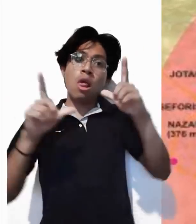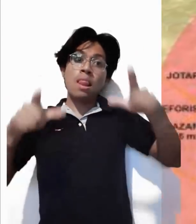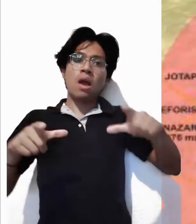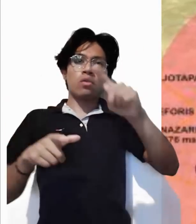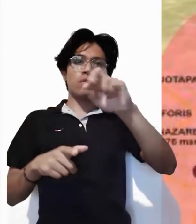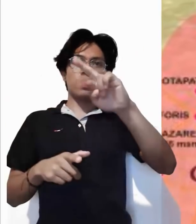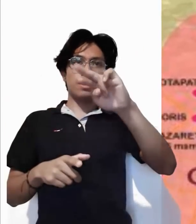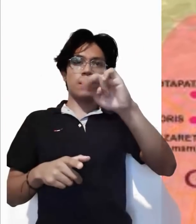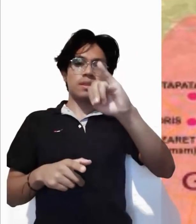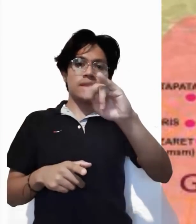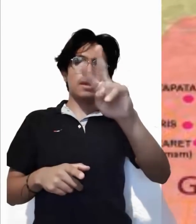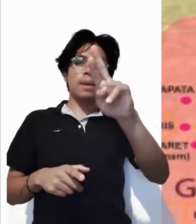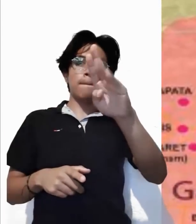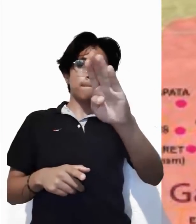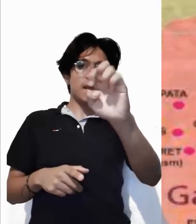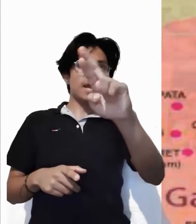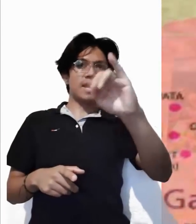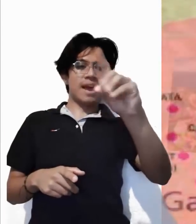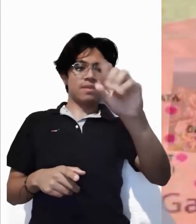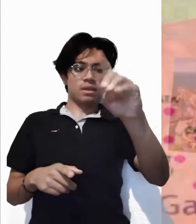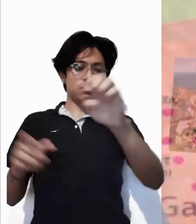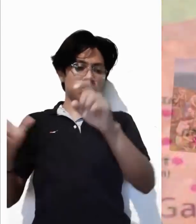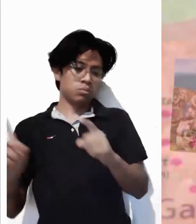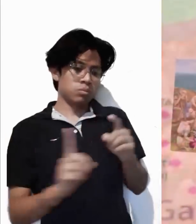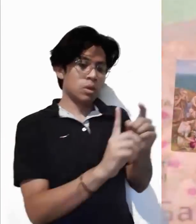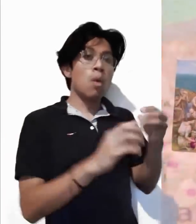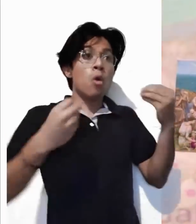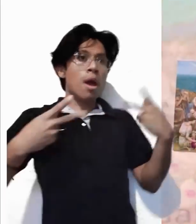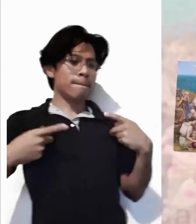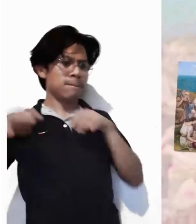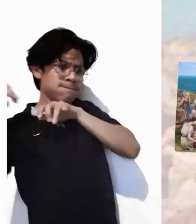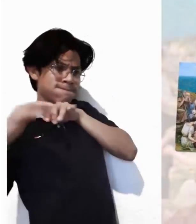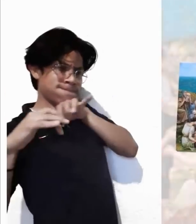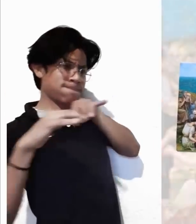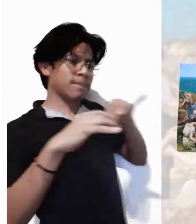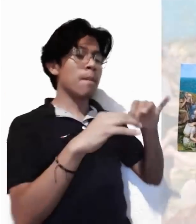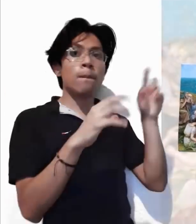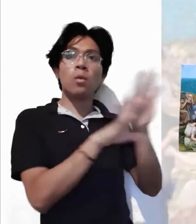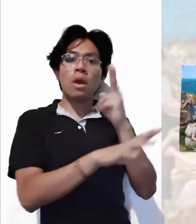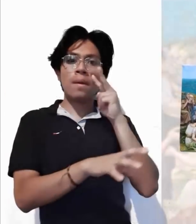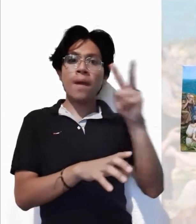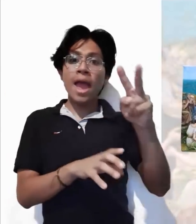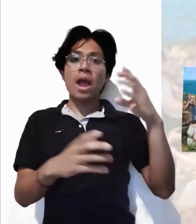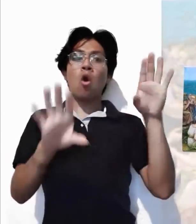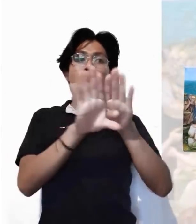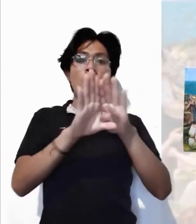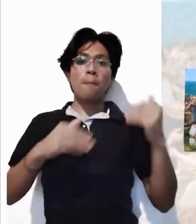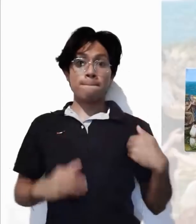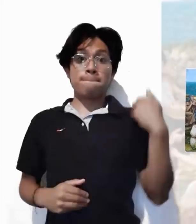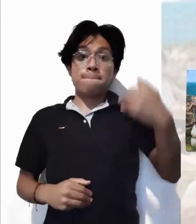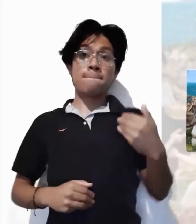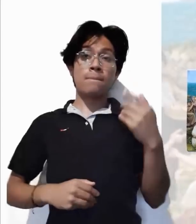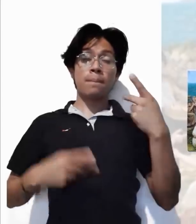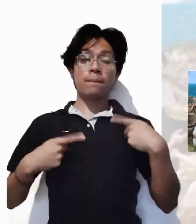o lago de Tiberiades. Lo seguía mucha gente, porque habían visto los signos que hacía curando a los enfermos.